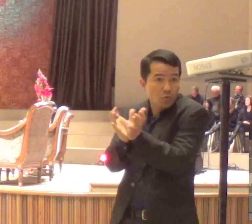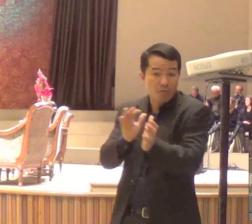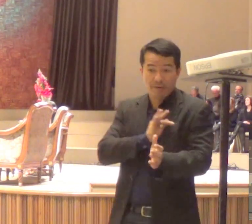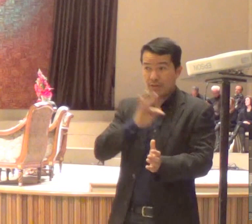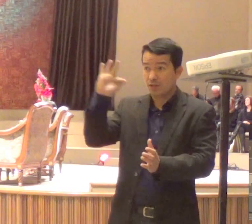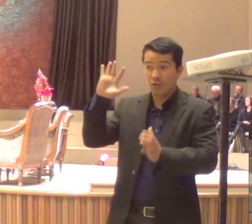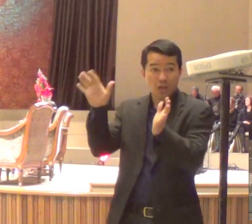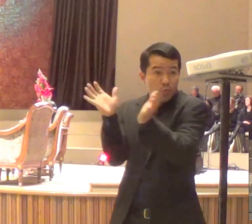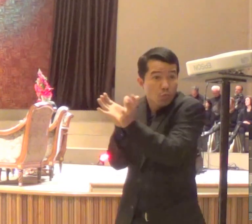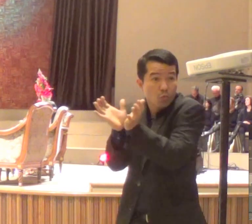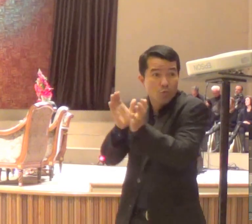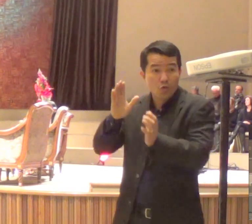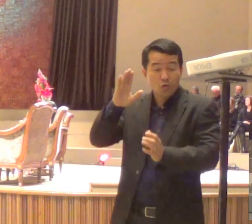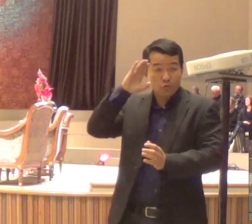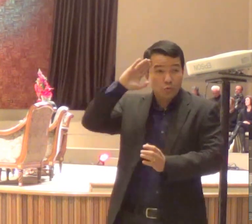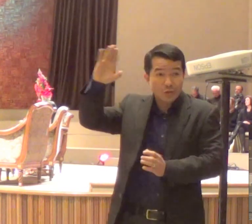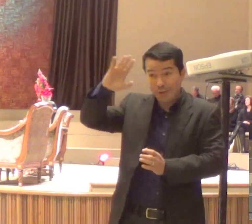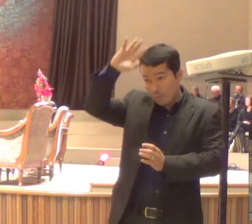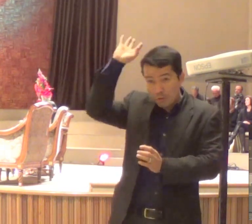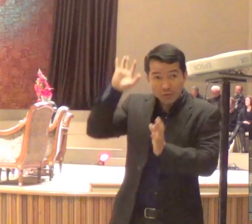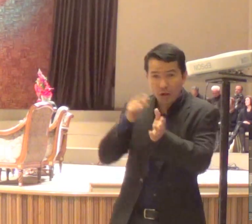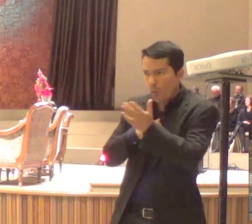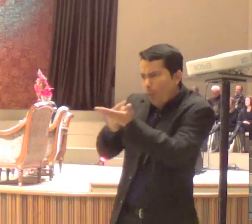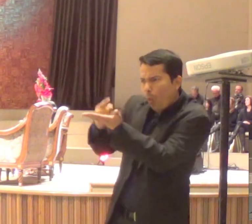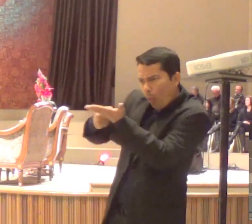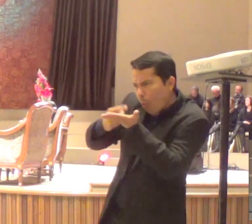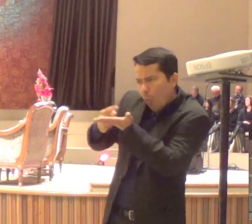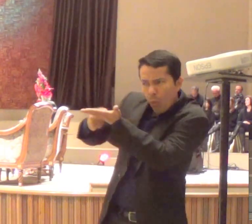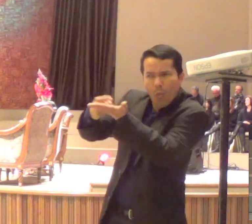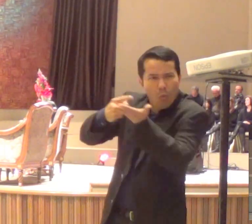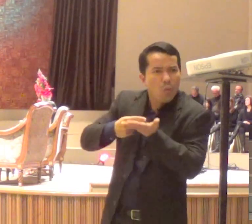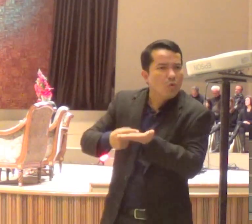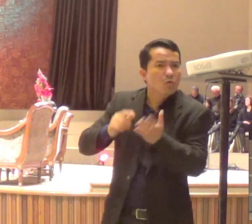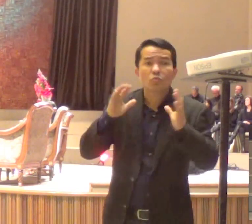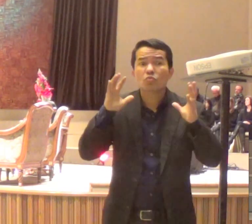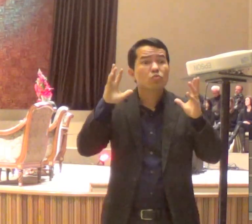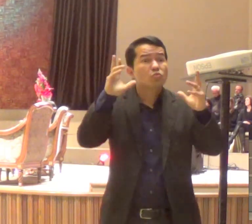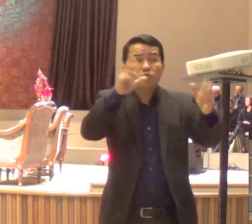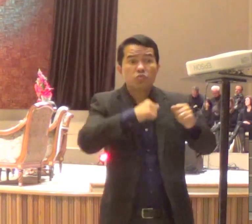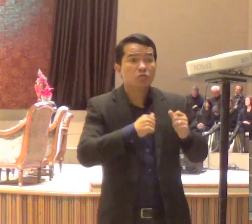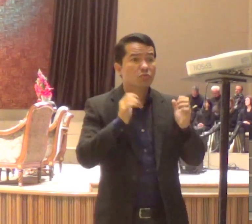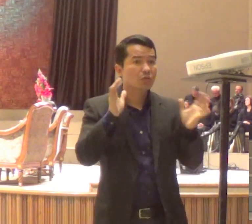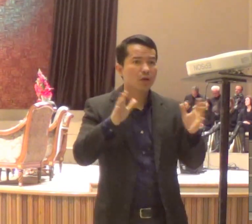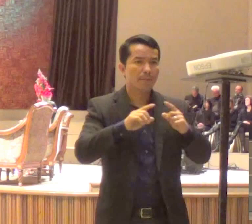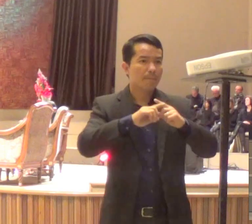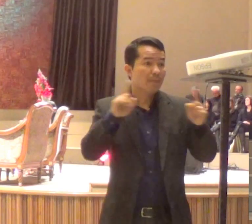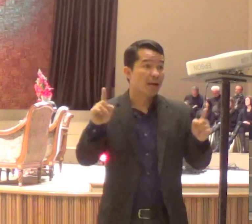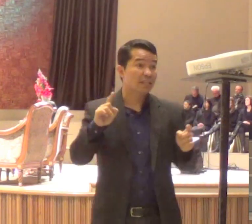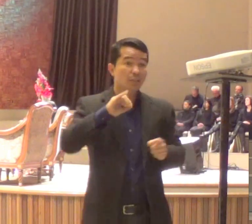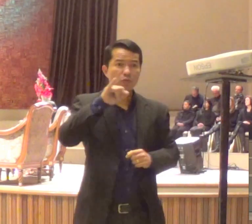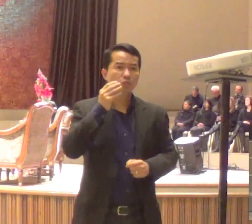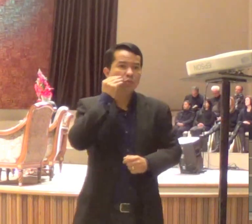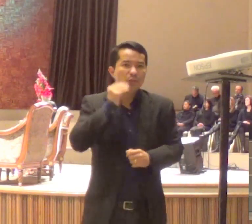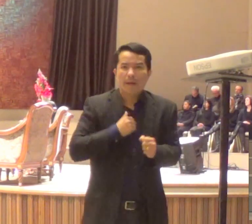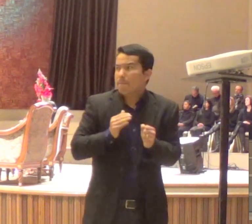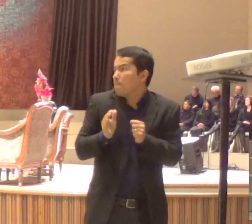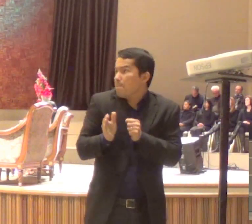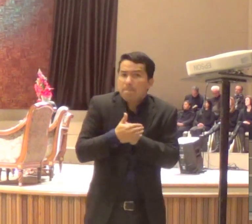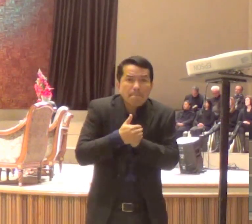E com certeza, esse era um segredo de estado. Porque